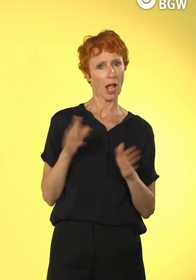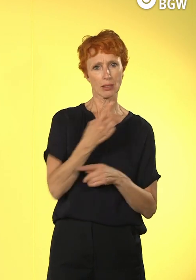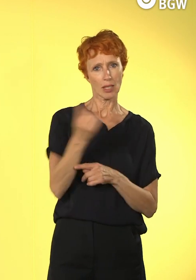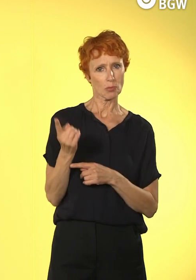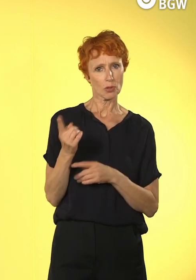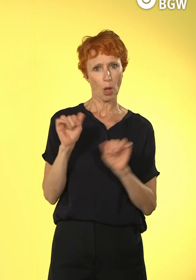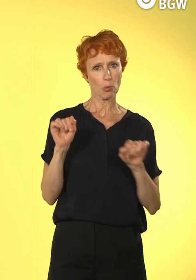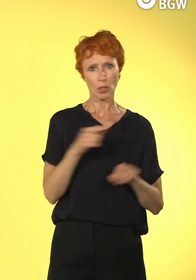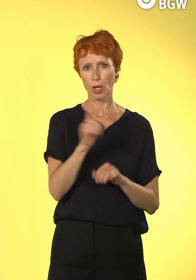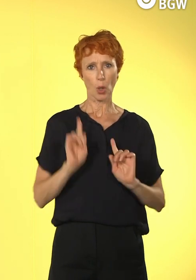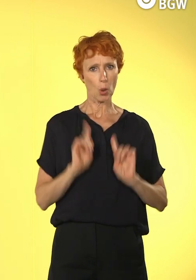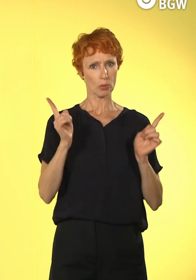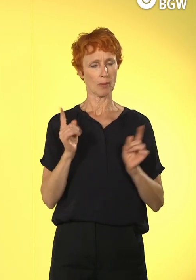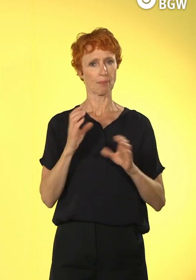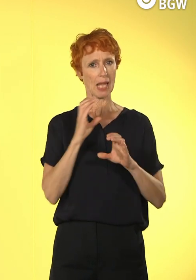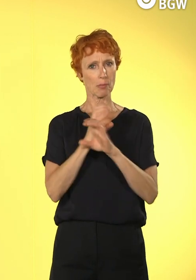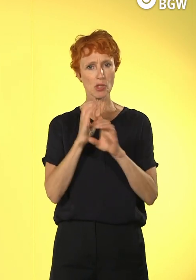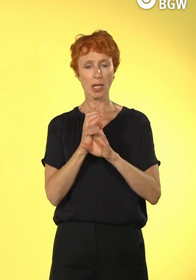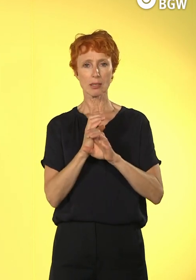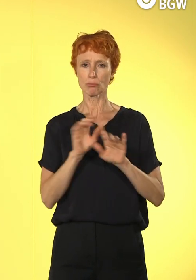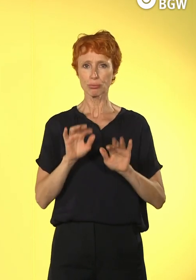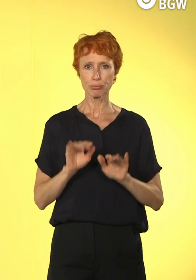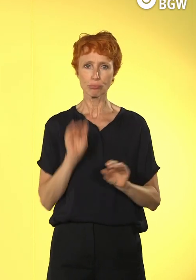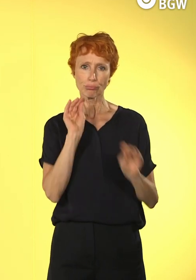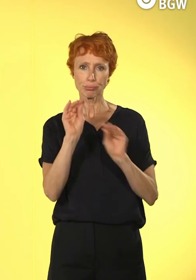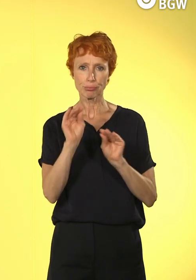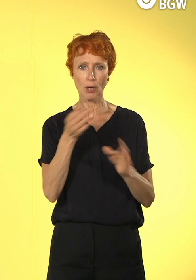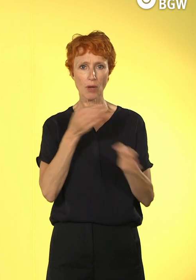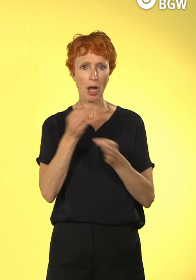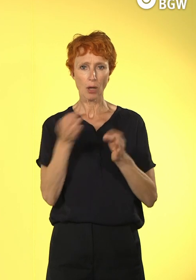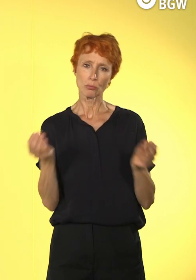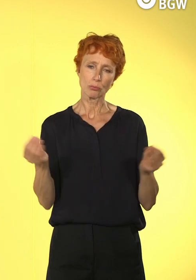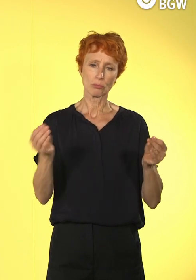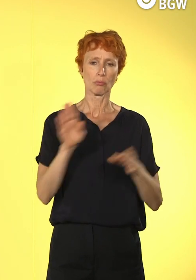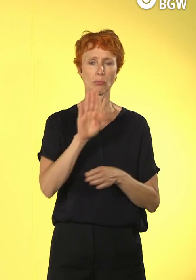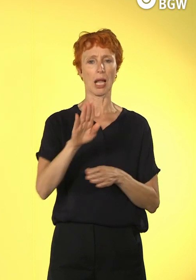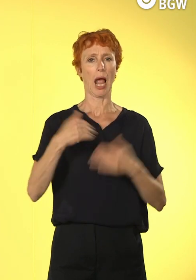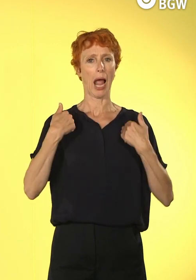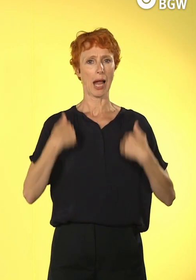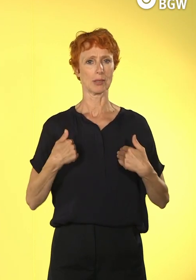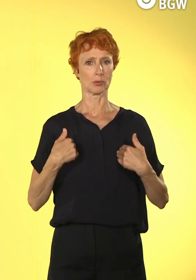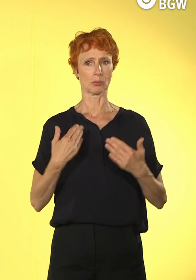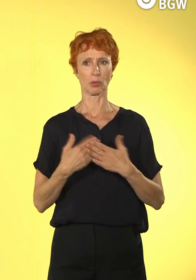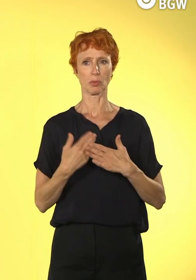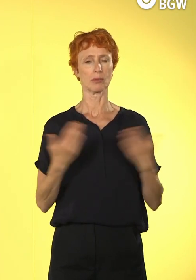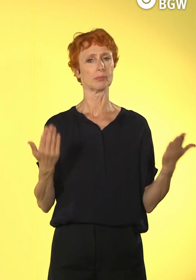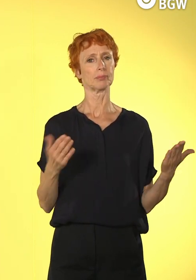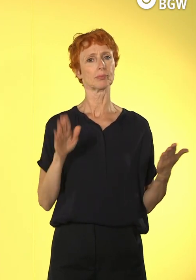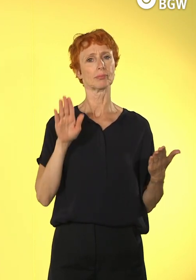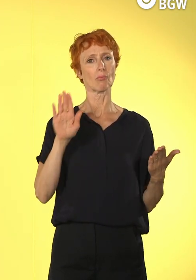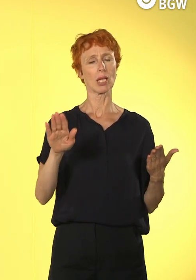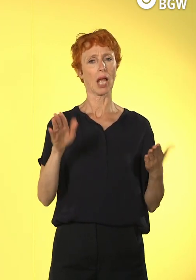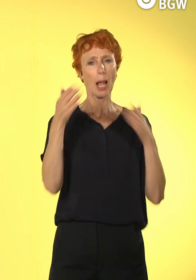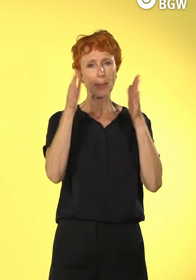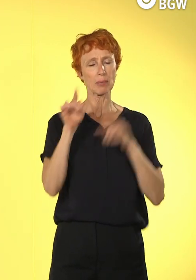Chat oder sich kurz zu äußern, welche Haltungen denn aus Ihrer Sicht entscheidend